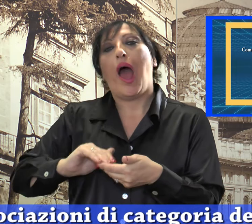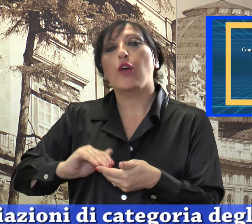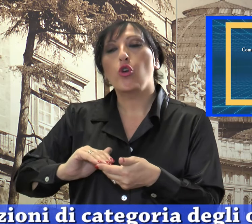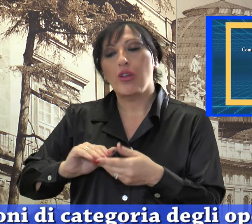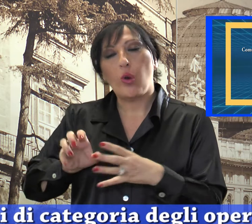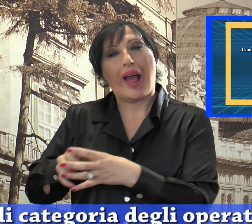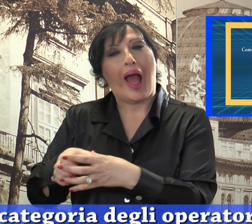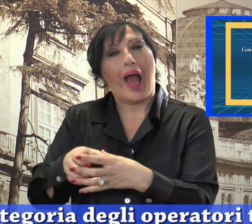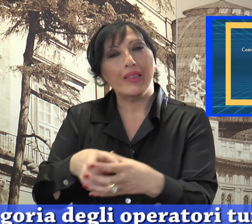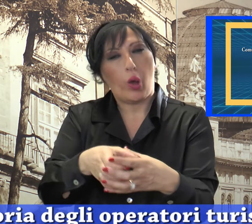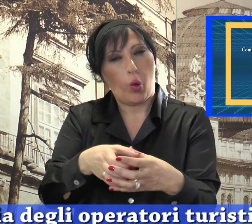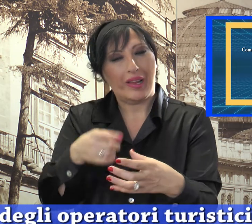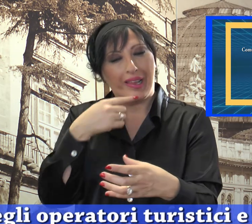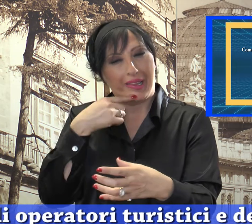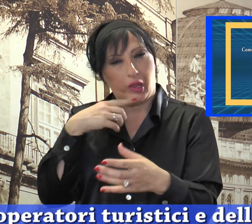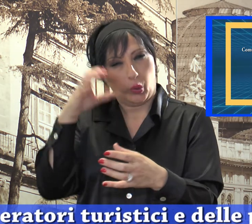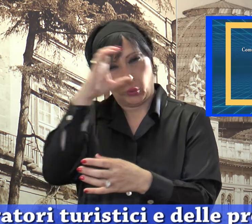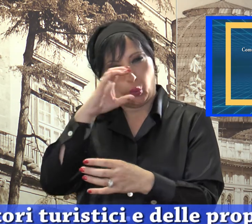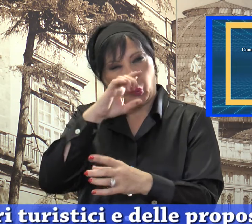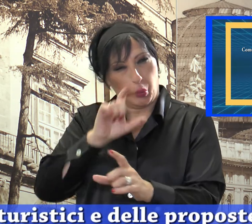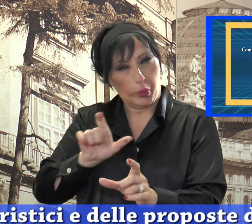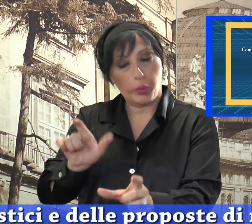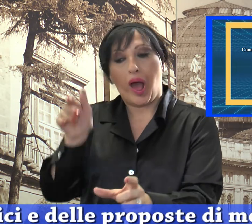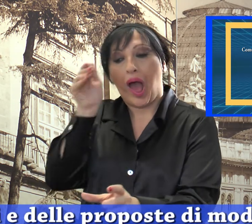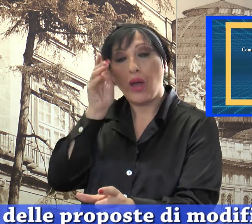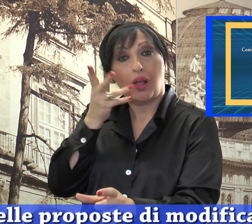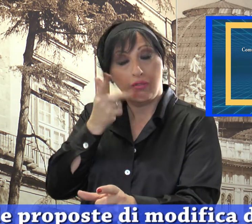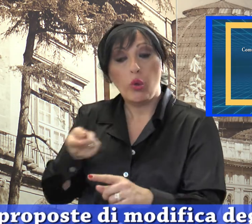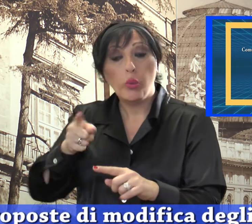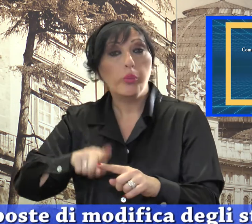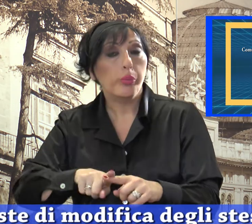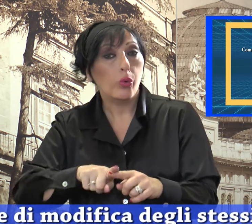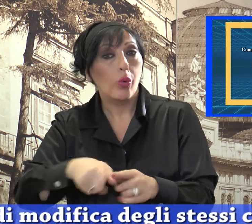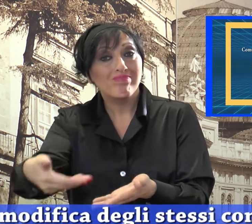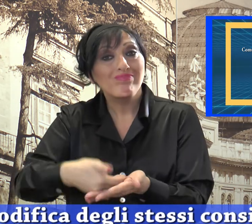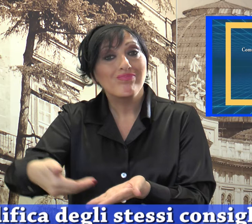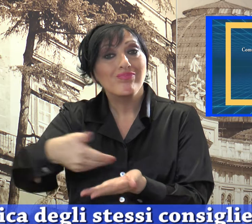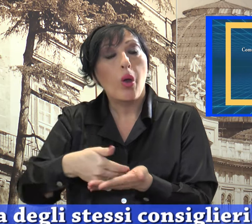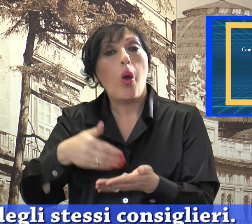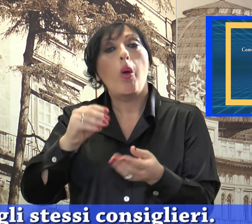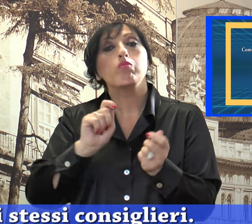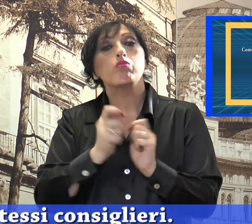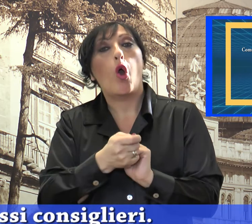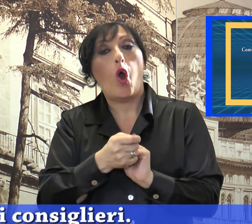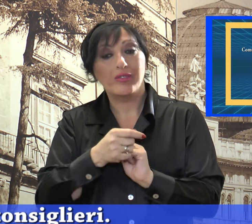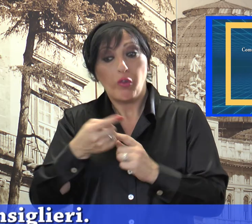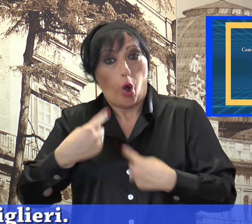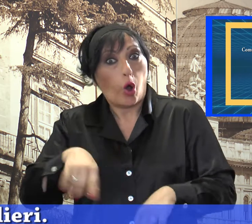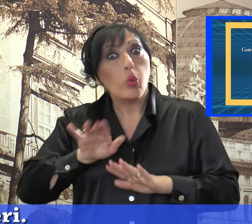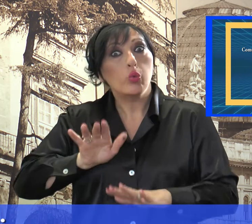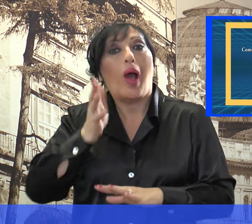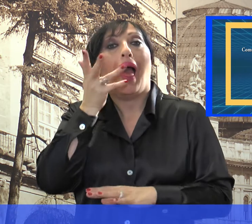di categoria degli operatori turistici e delle proposte di modifica degli stessi consiglieri.